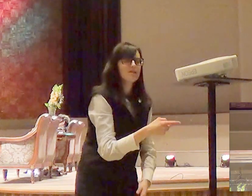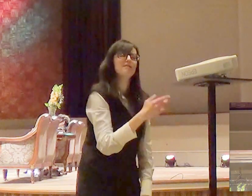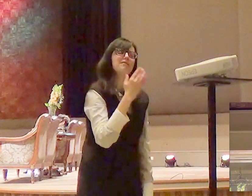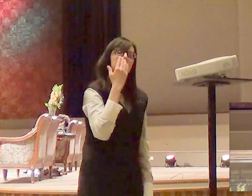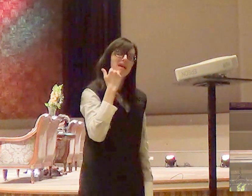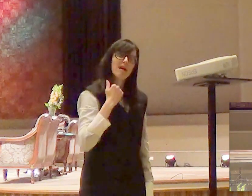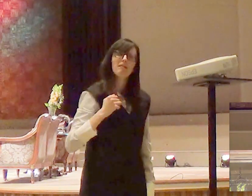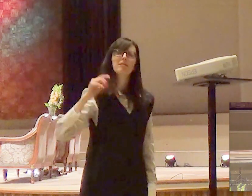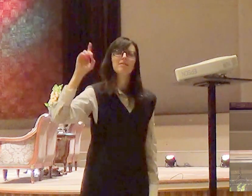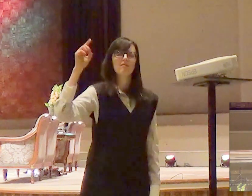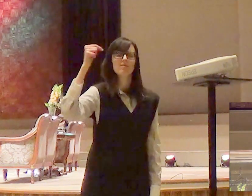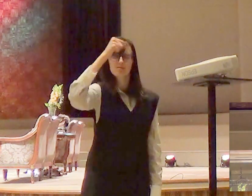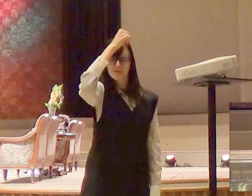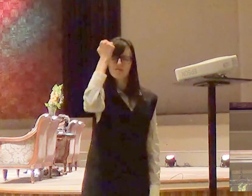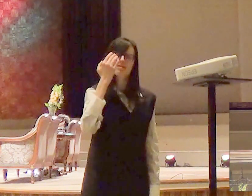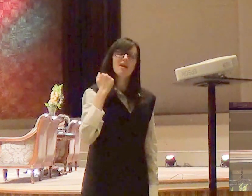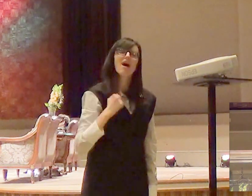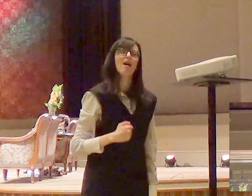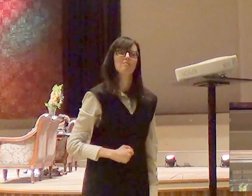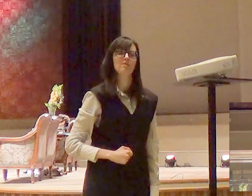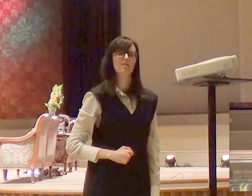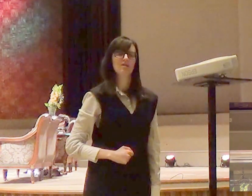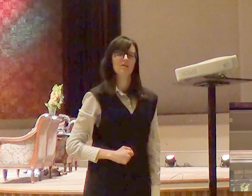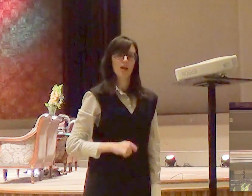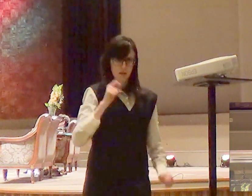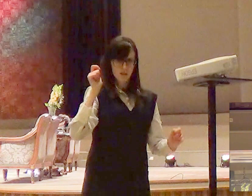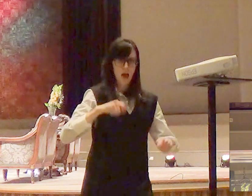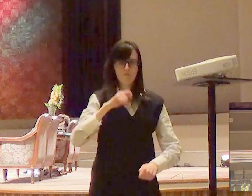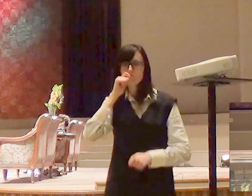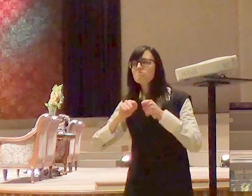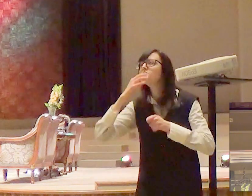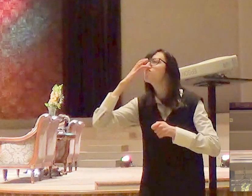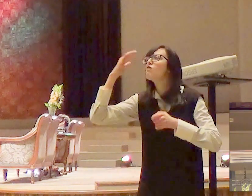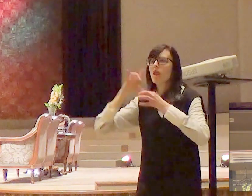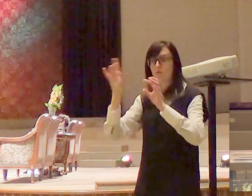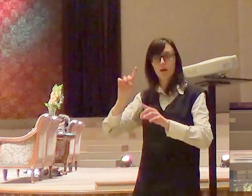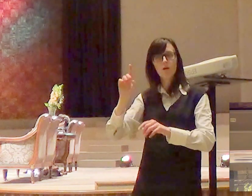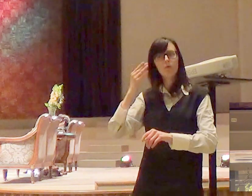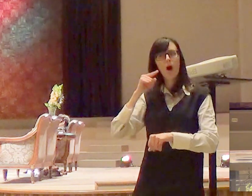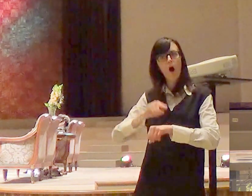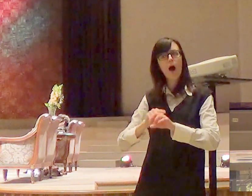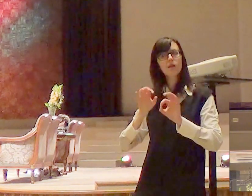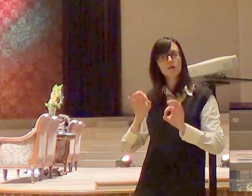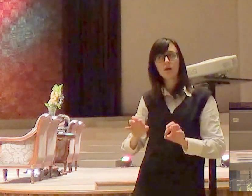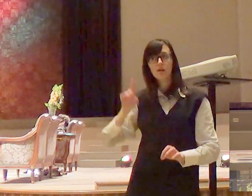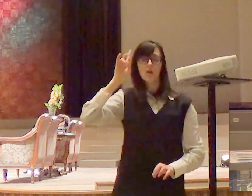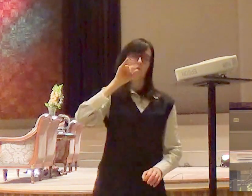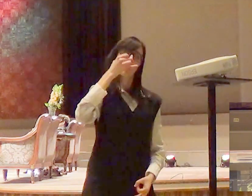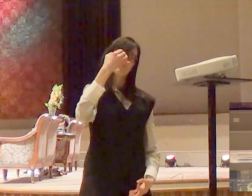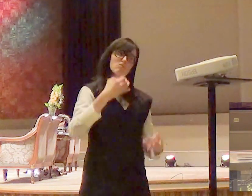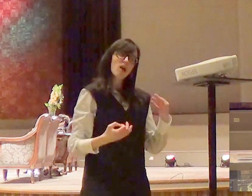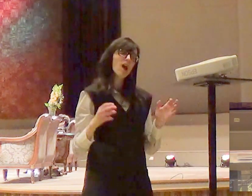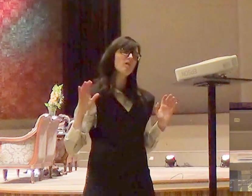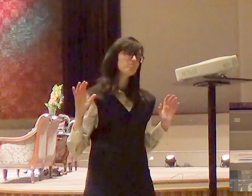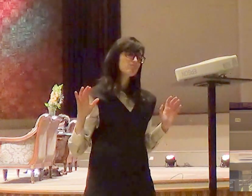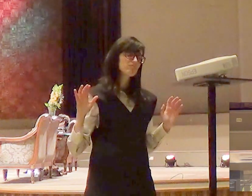santidade de Deus Deus vai julgar vocês e algo